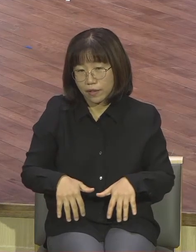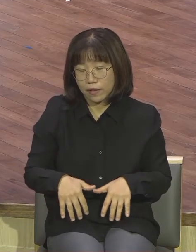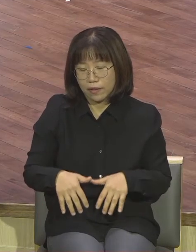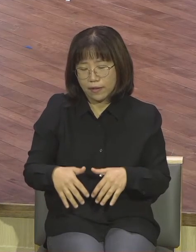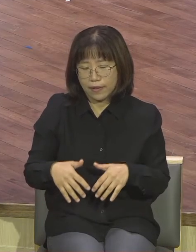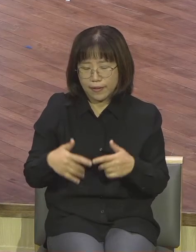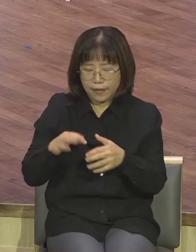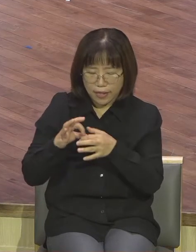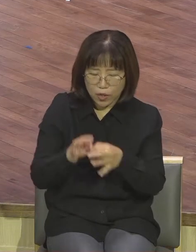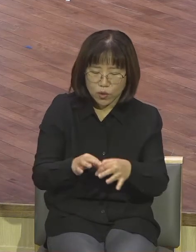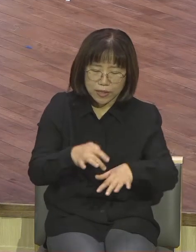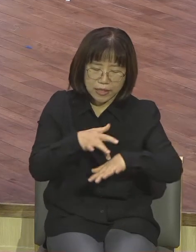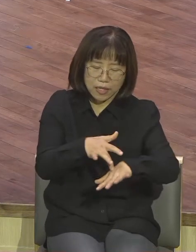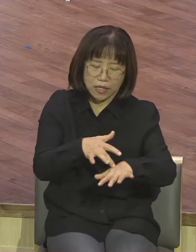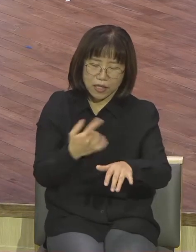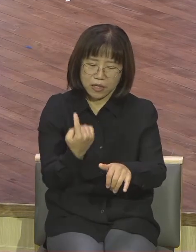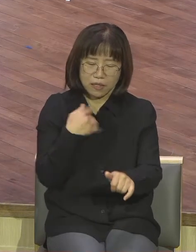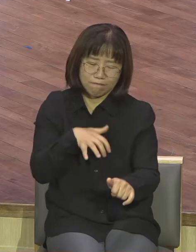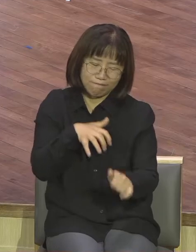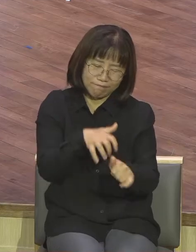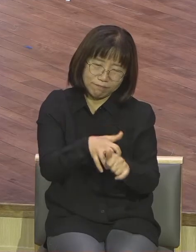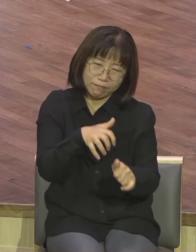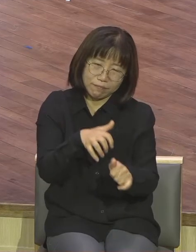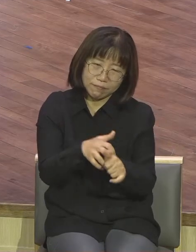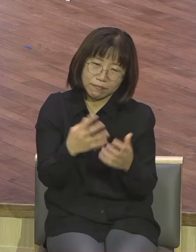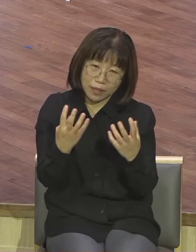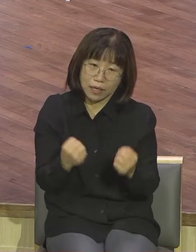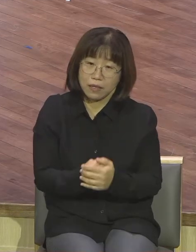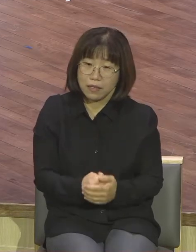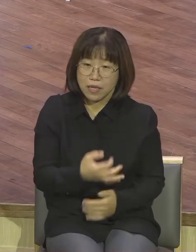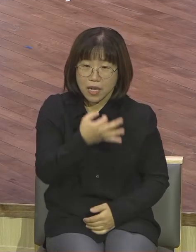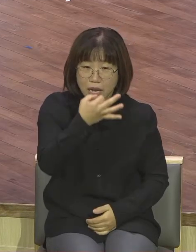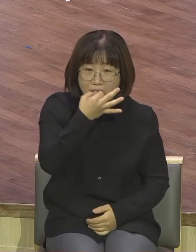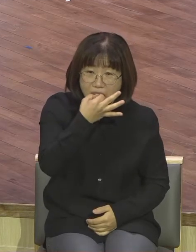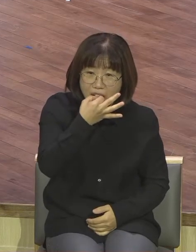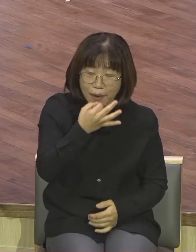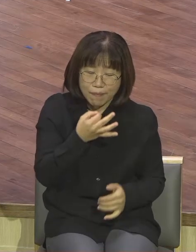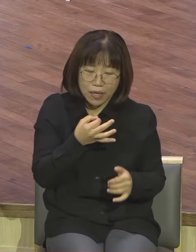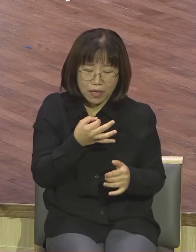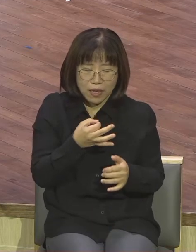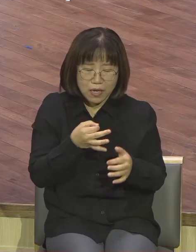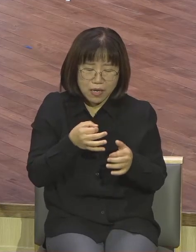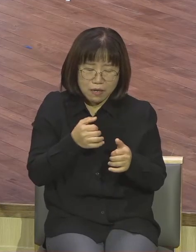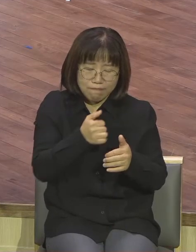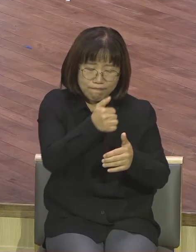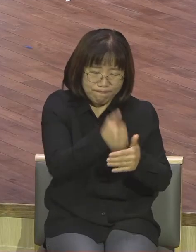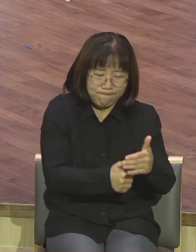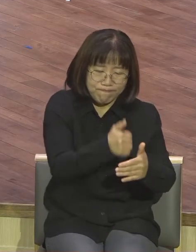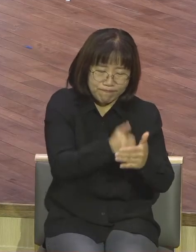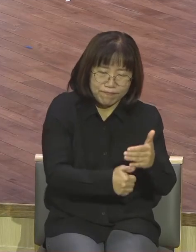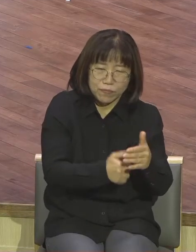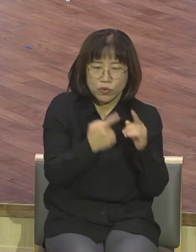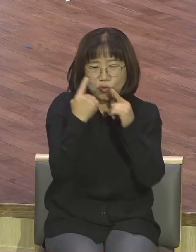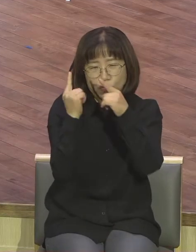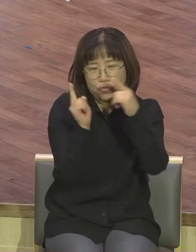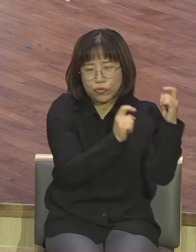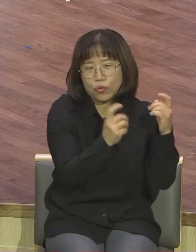계속해서 우리에게 육신의 소욕을 따라 살도록 자꾸 그렇게 유혹을 합니다 과거의